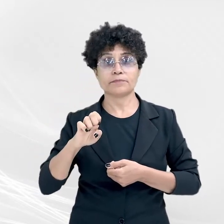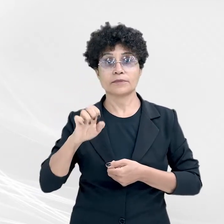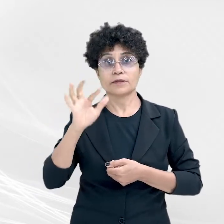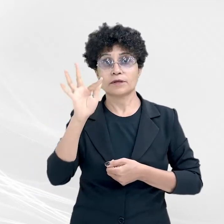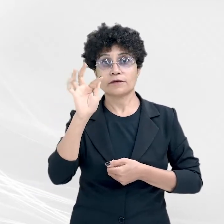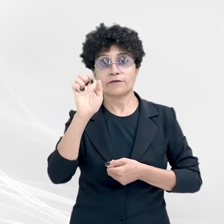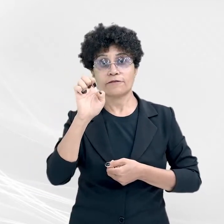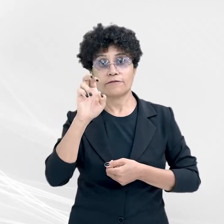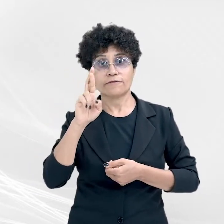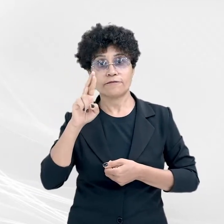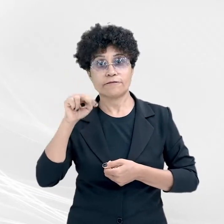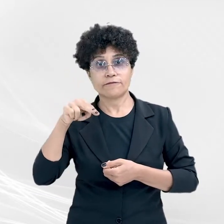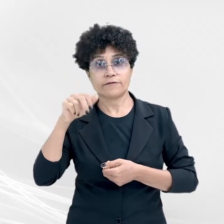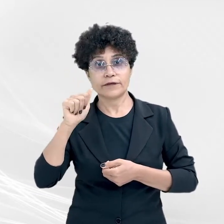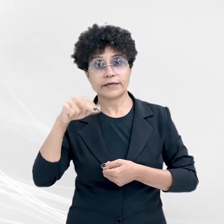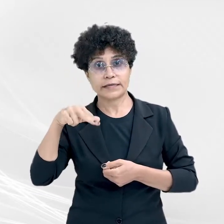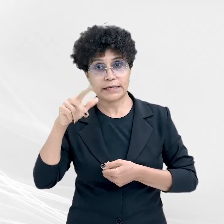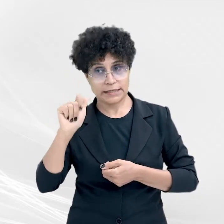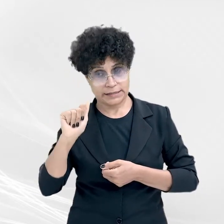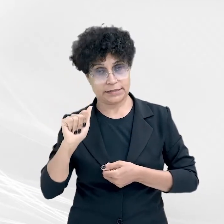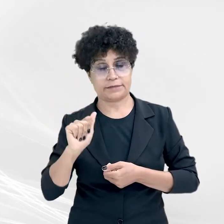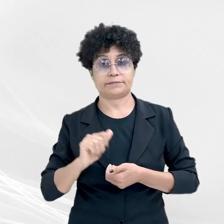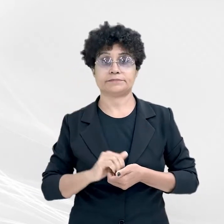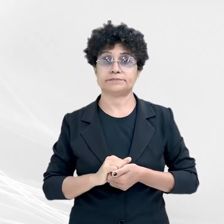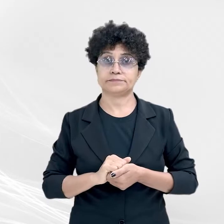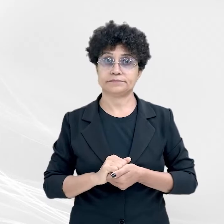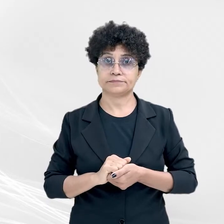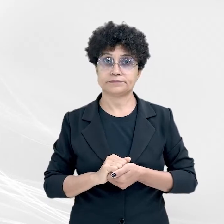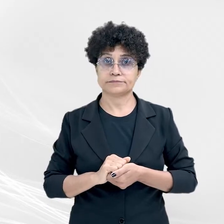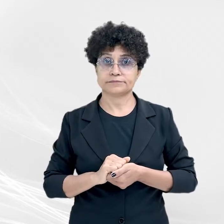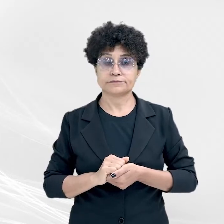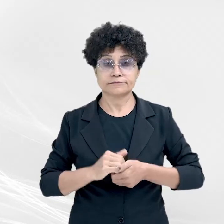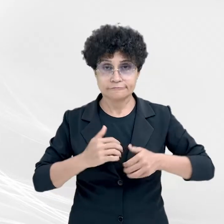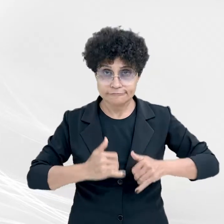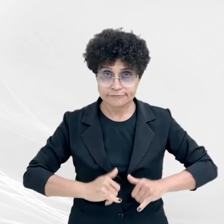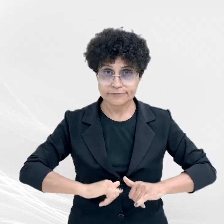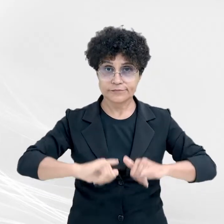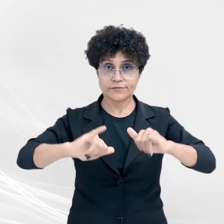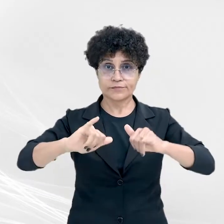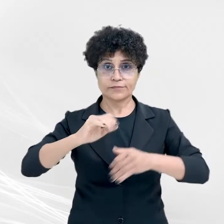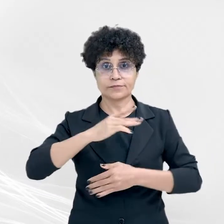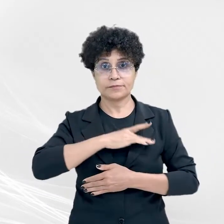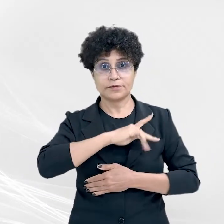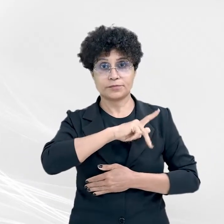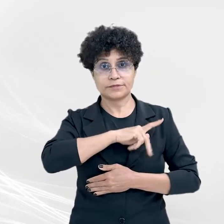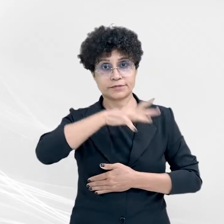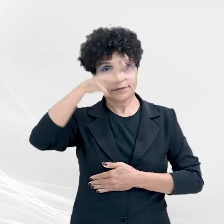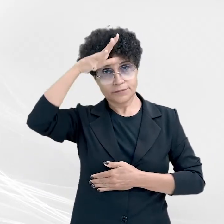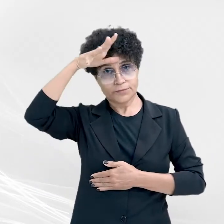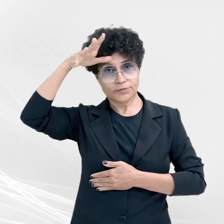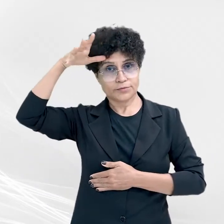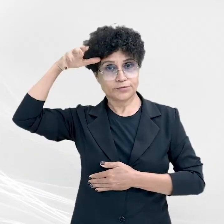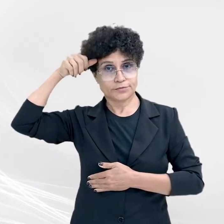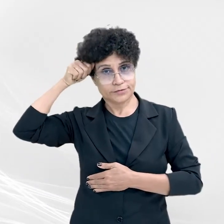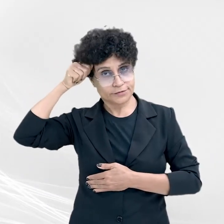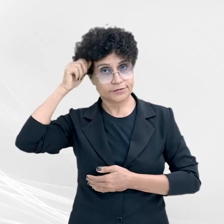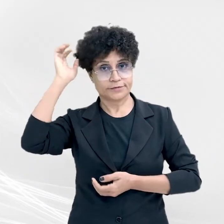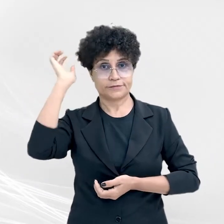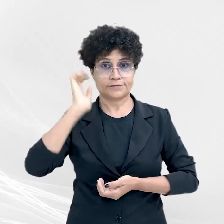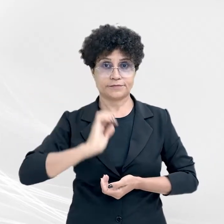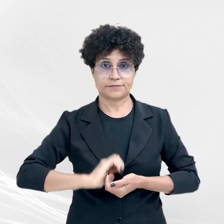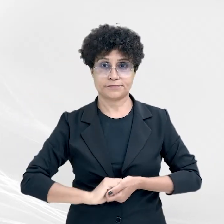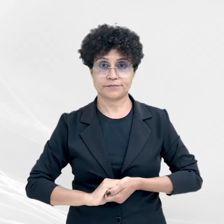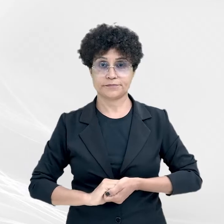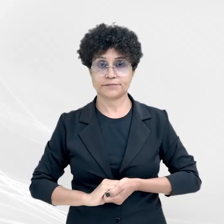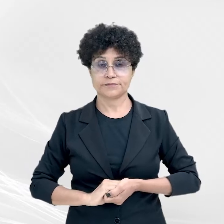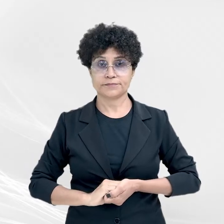Fernanda Luísa Mendonça Ciscar. Este conteúdo é produzido pelo Ministério Público do Estado